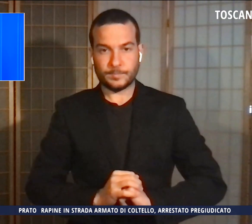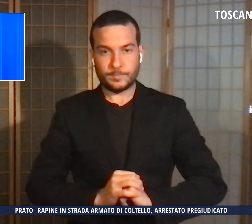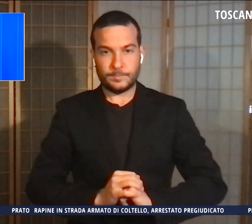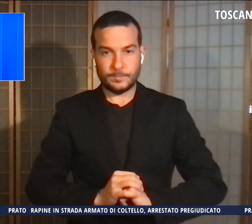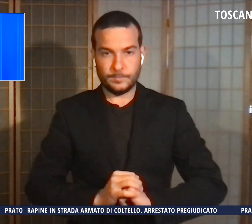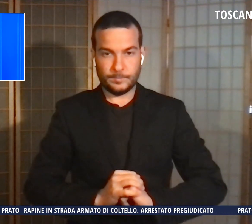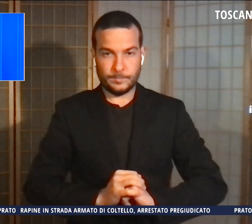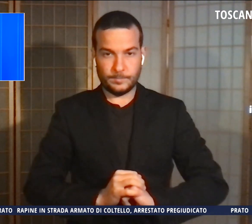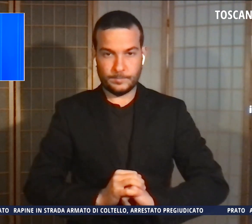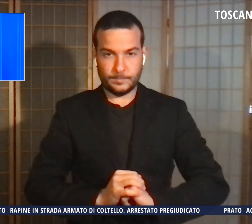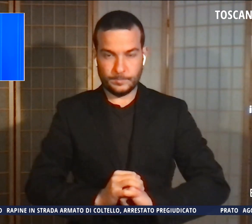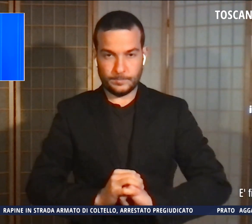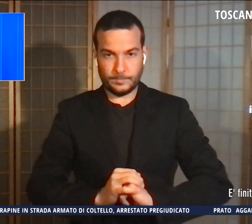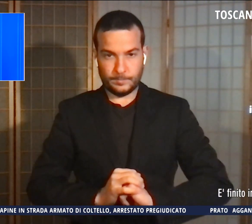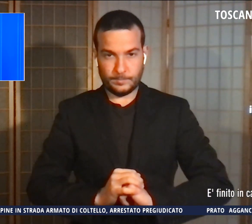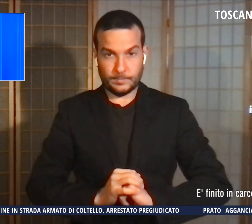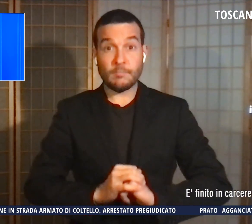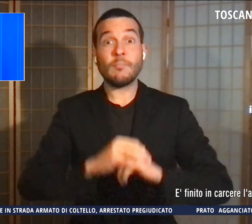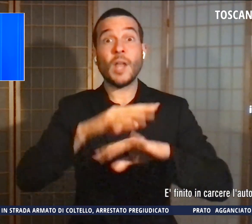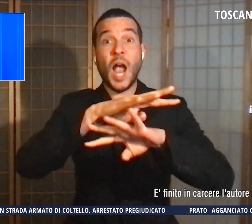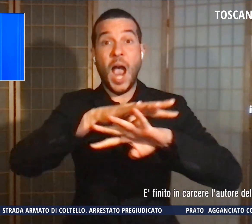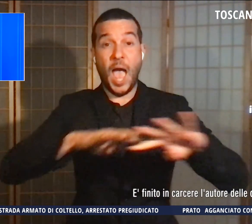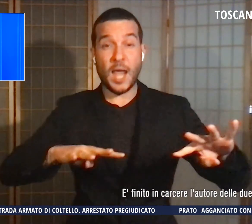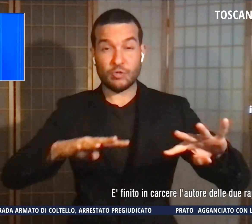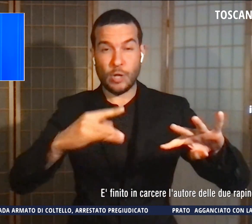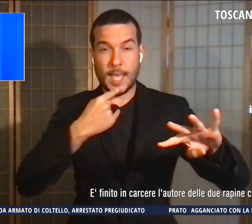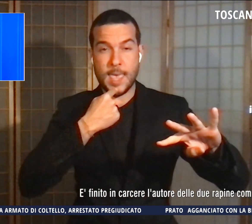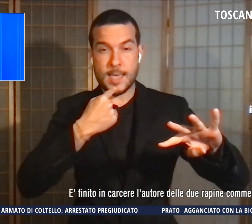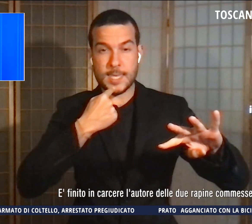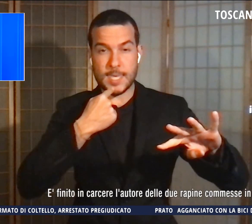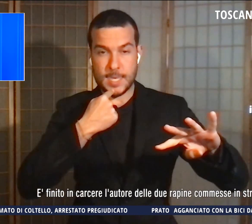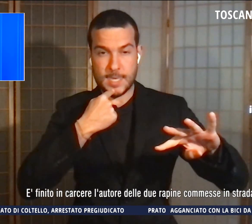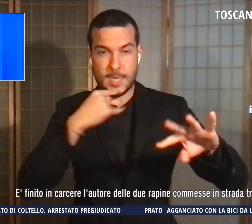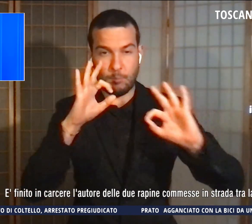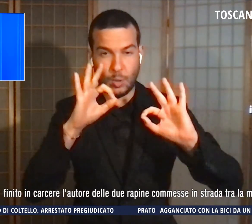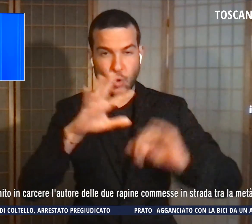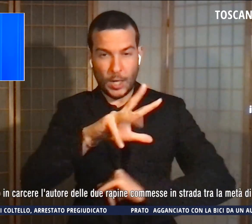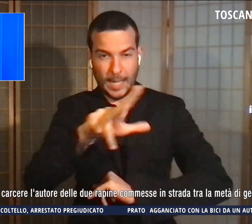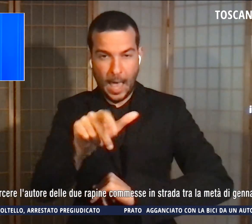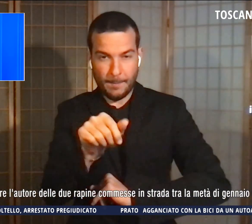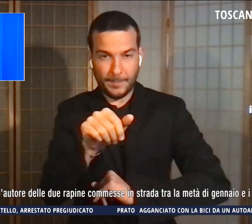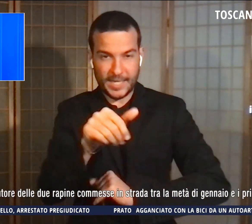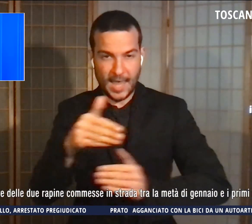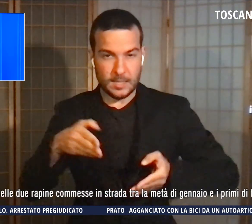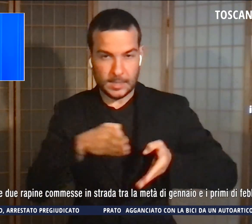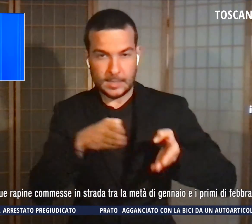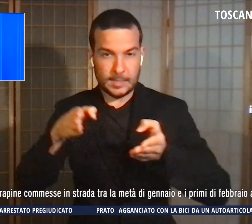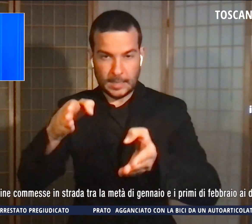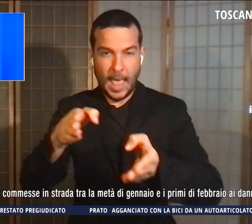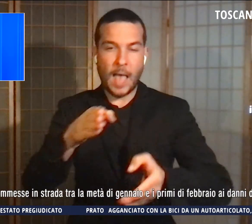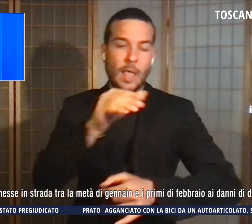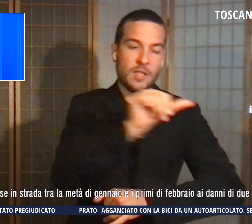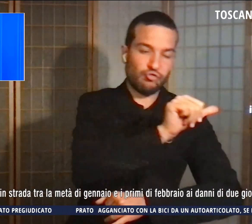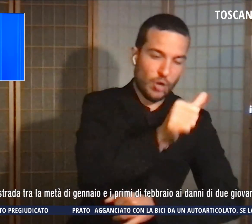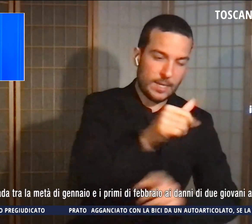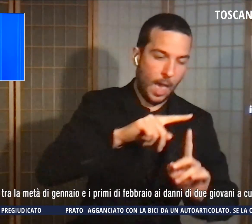È finito in carcere l'autore delle due rapine commesse in strada tra la metà di gennaio e i primi di febbraio ai